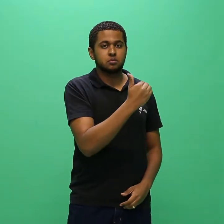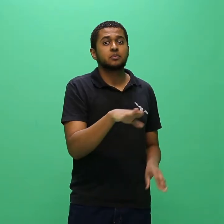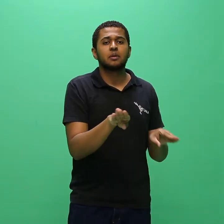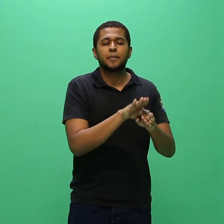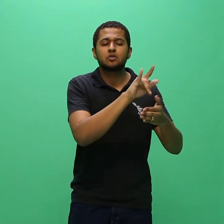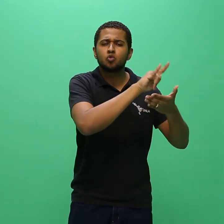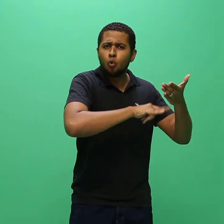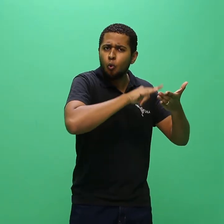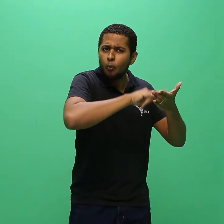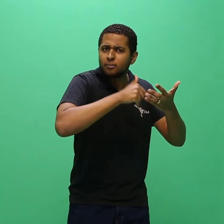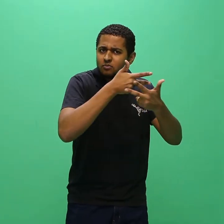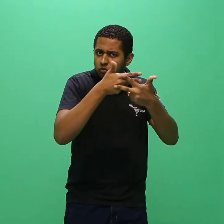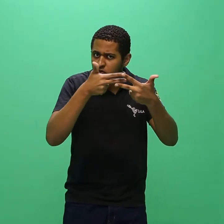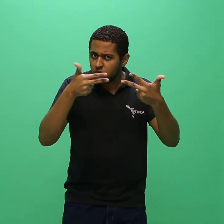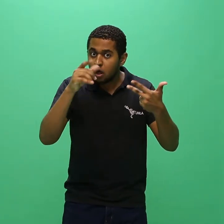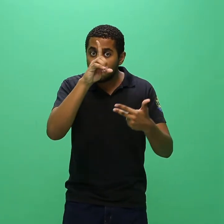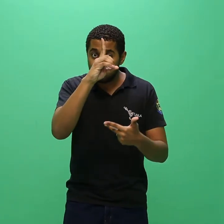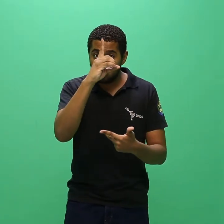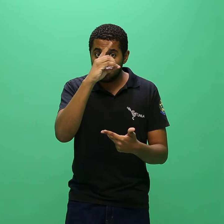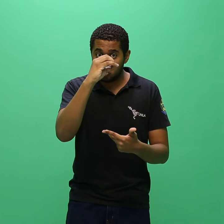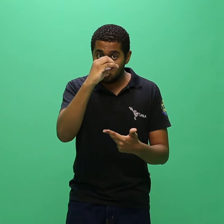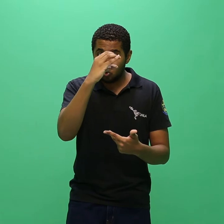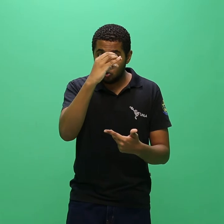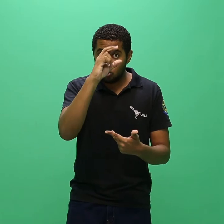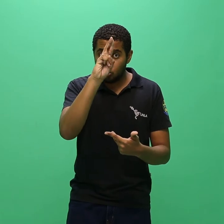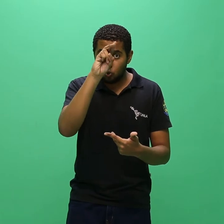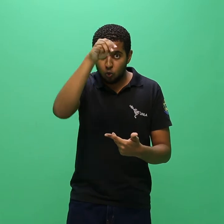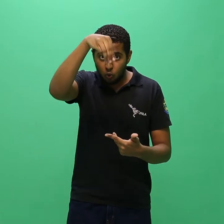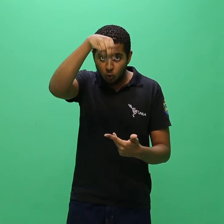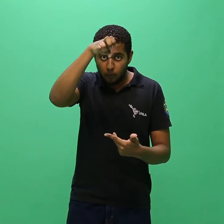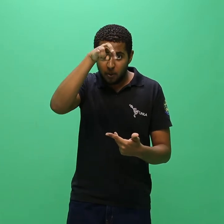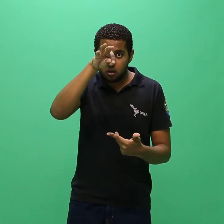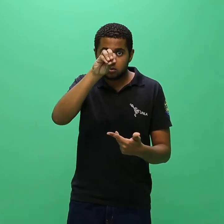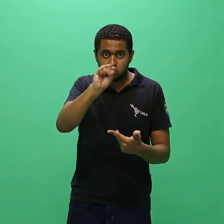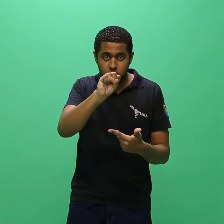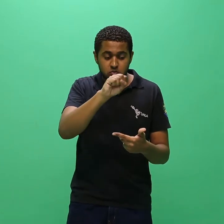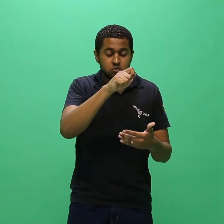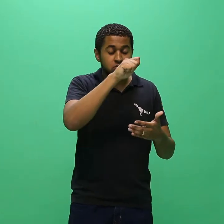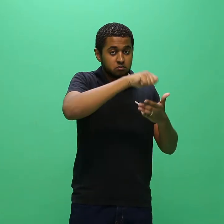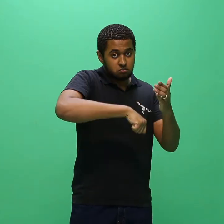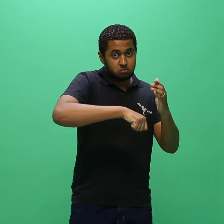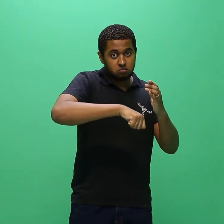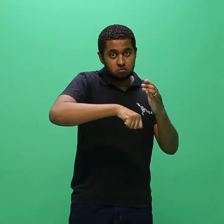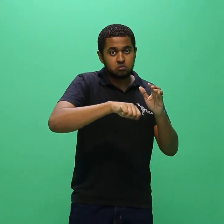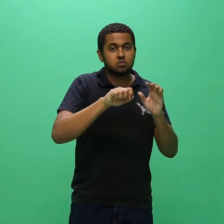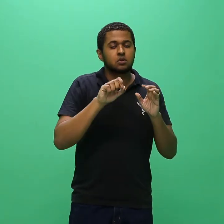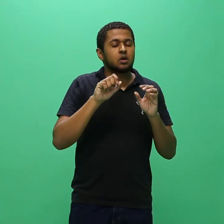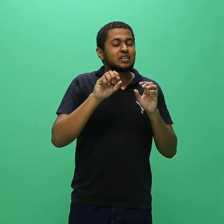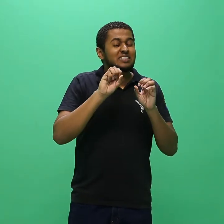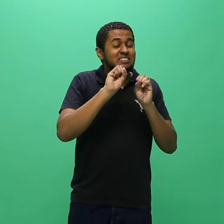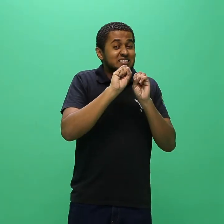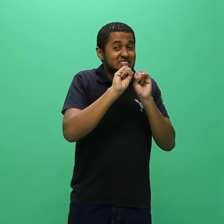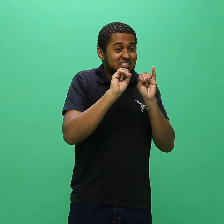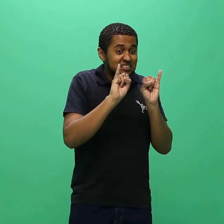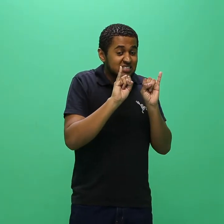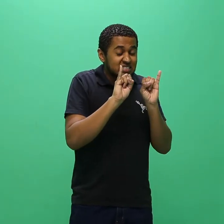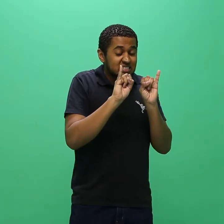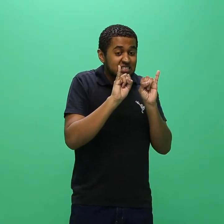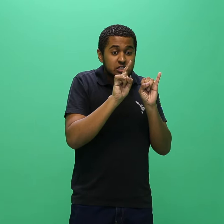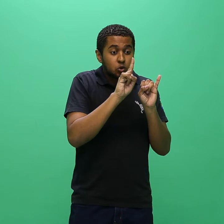deste edital, e sua inscrição implicará na aceitação das normas aqui contidas, não